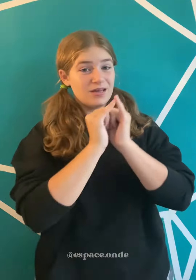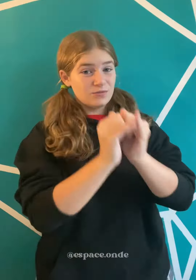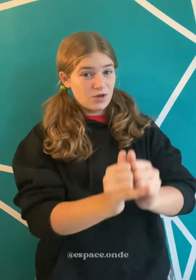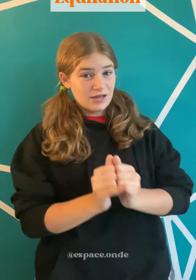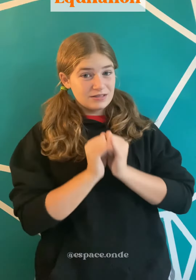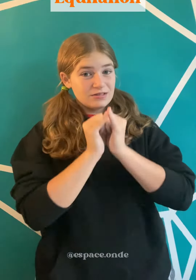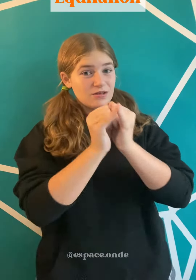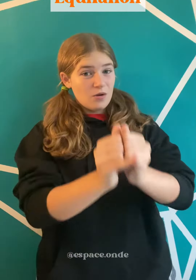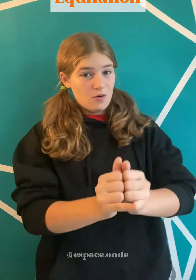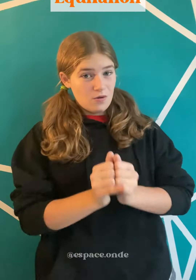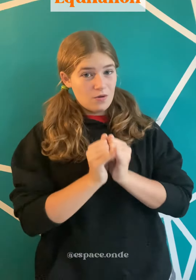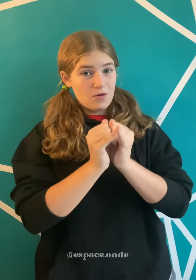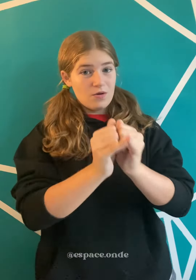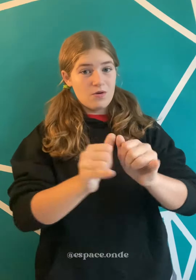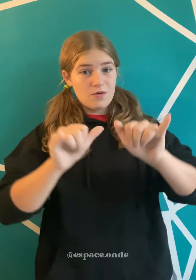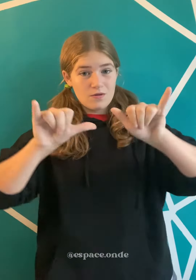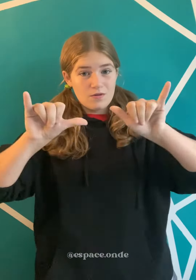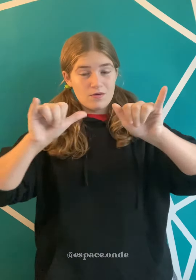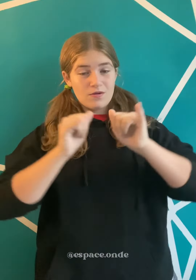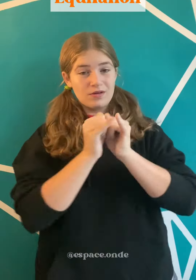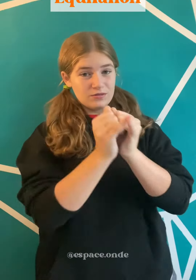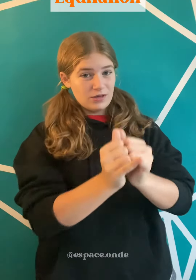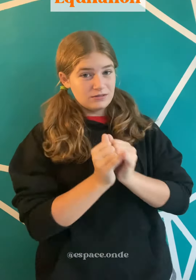Équitation Équitation